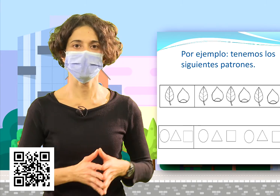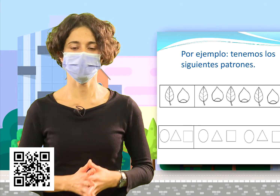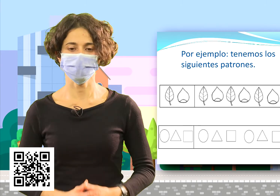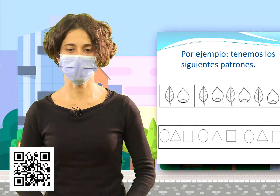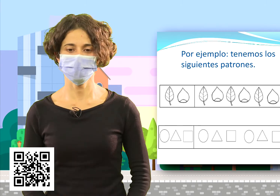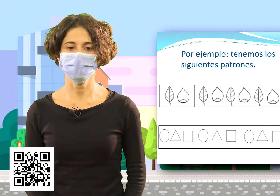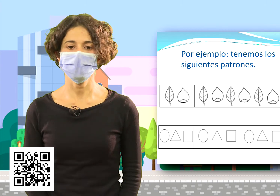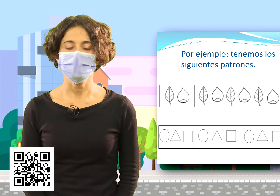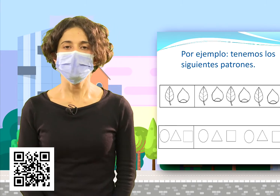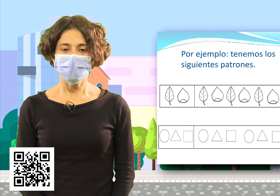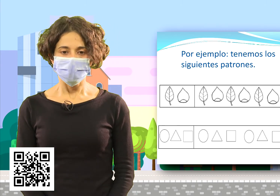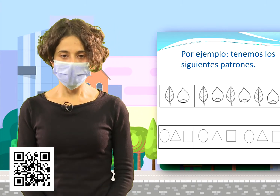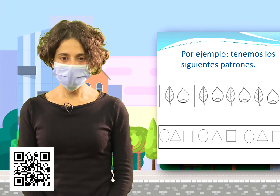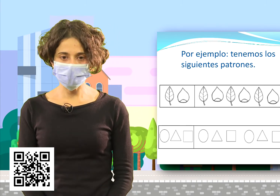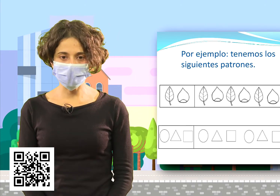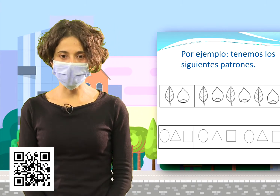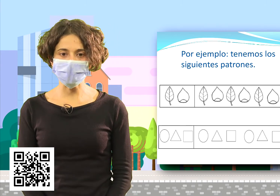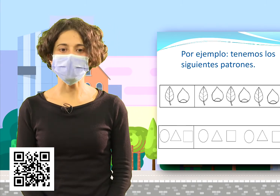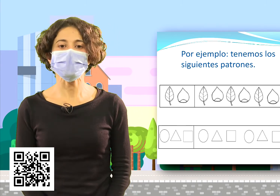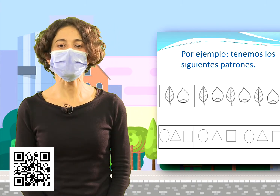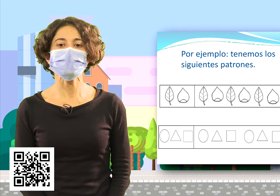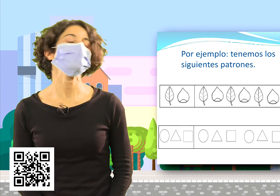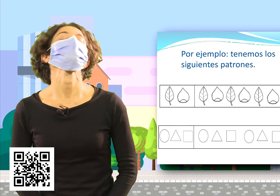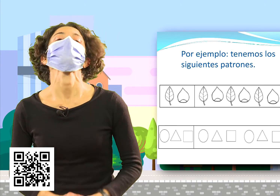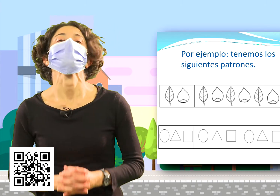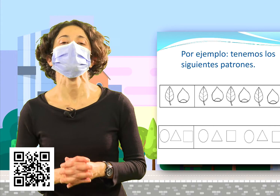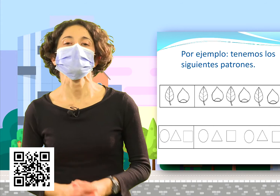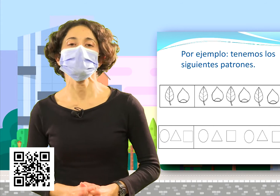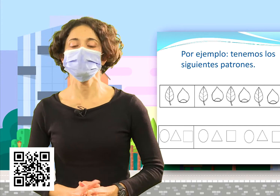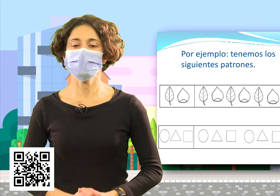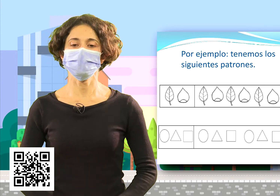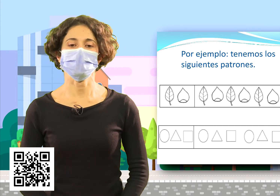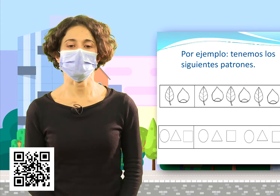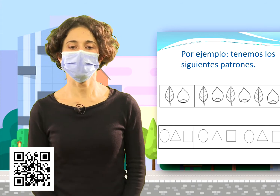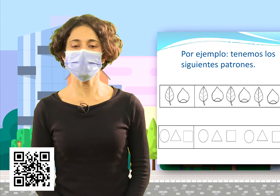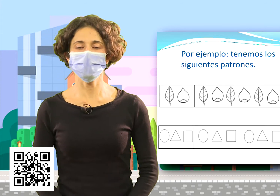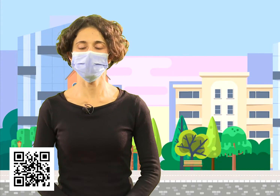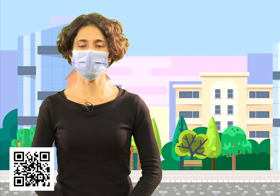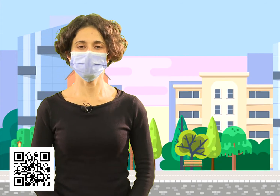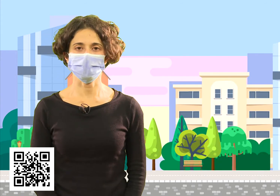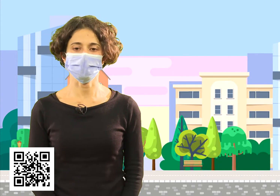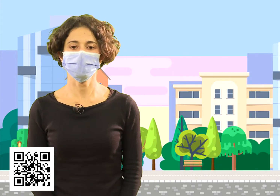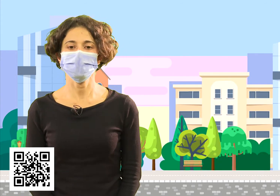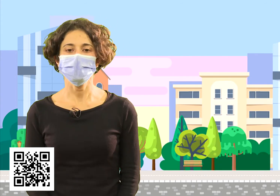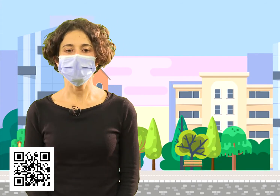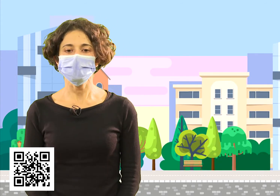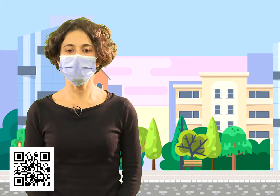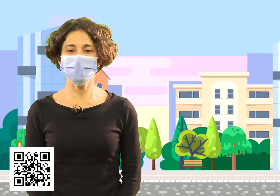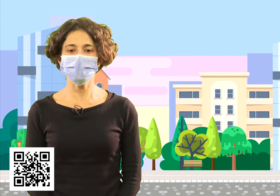Eso es. Vamos ahora a realizar unas actividades. Ahora les toca a ustedes.